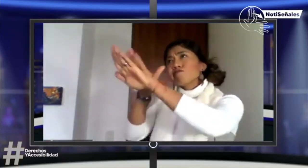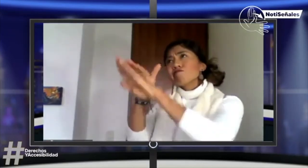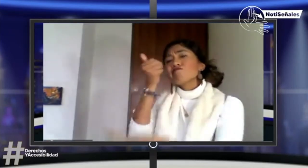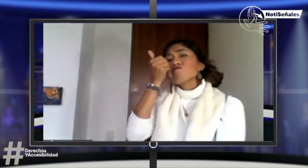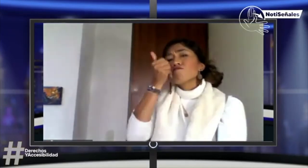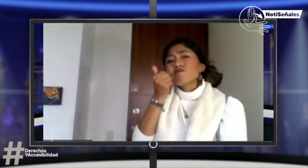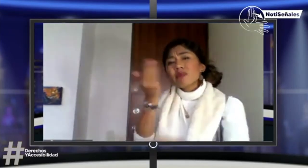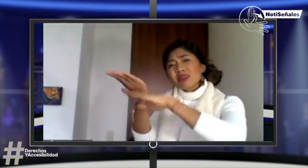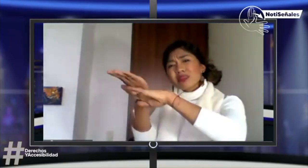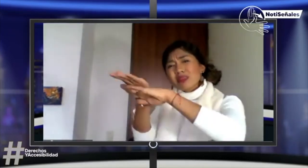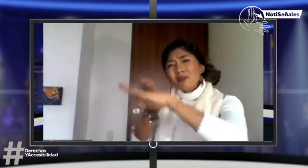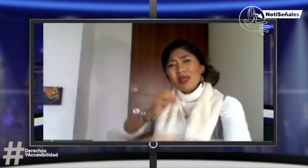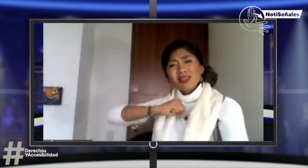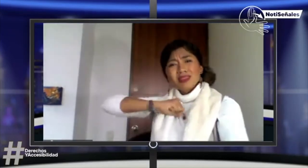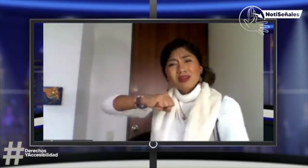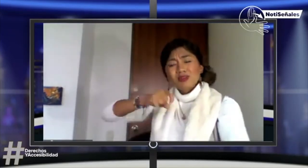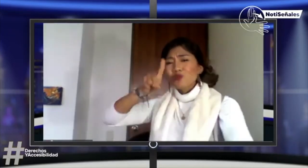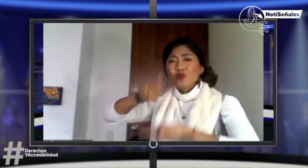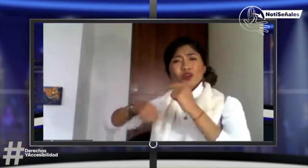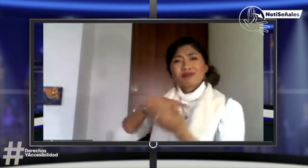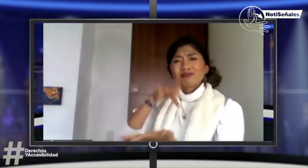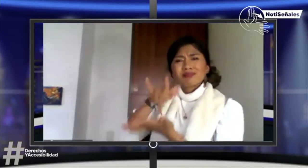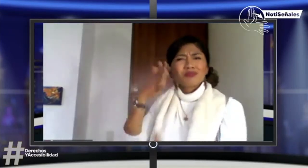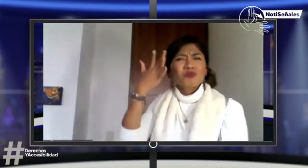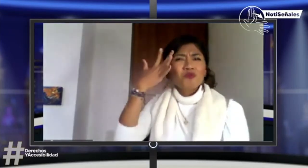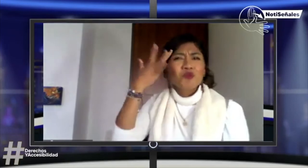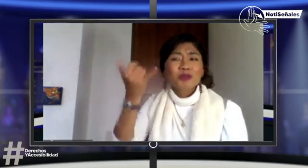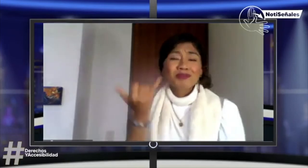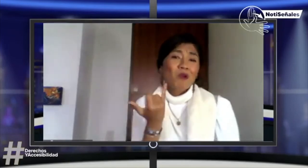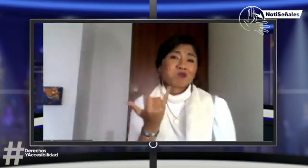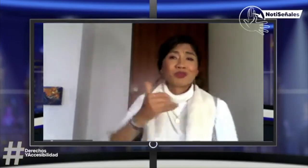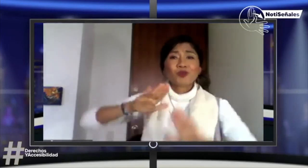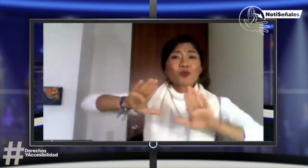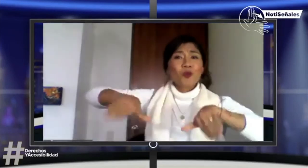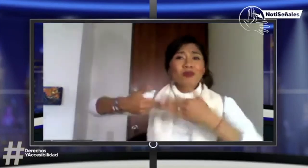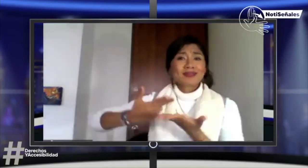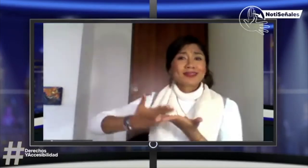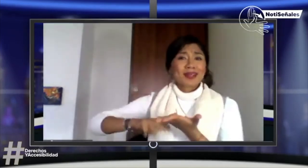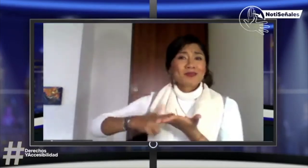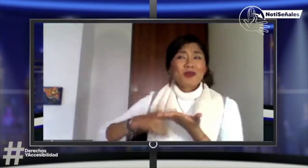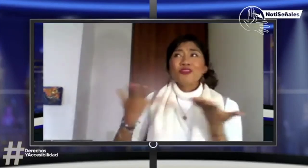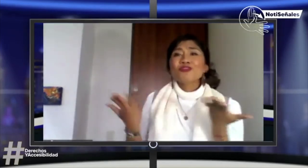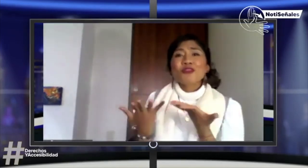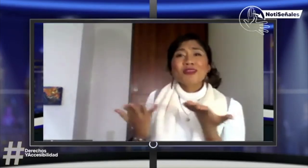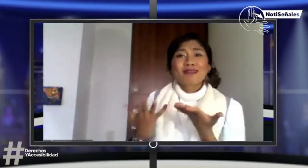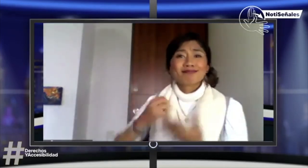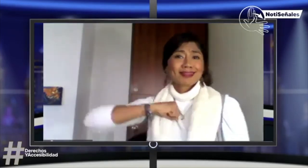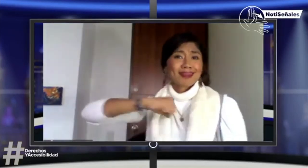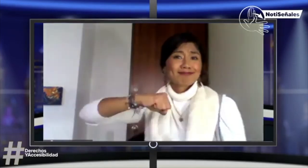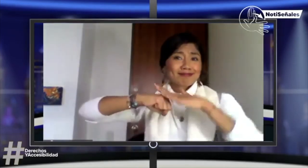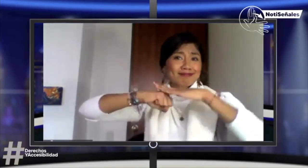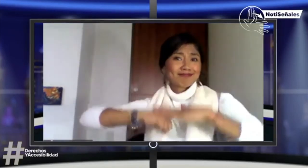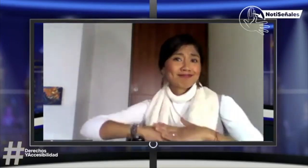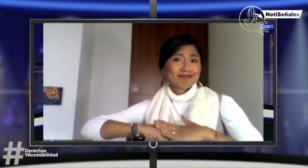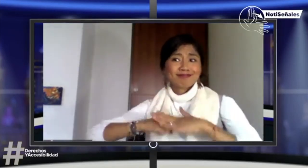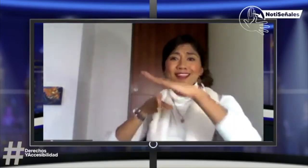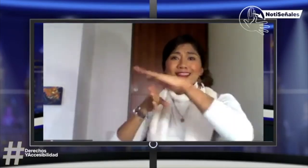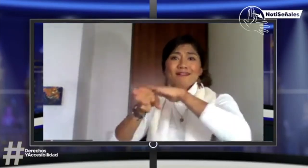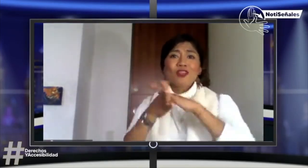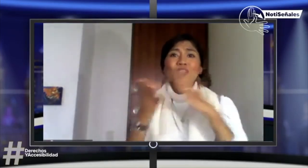dirigirnos a la registraduría, solicitar nuestro derecho y decir que no vamos a participar porque no vamos a tener ese servicio de interpretación. Se